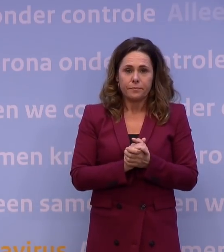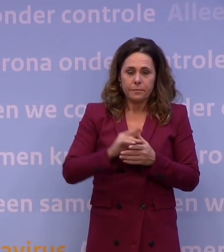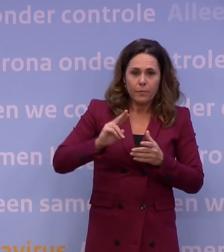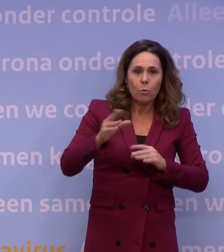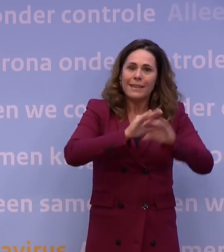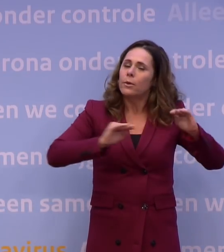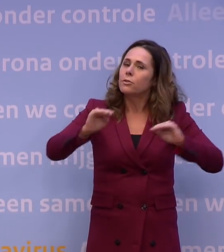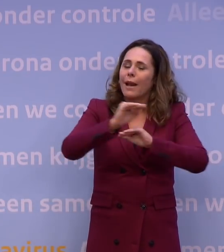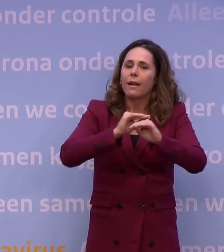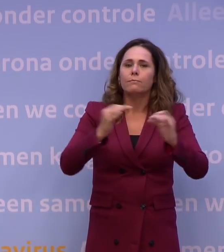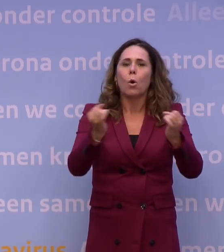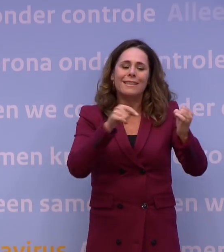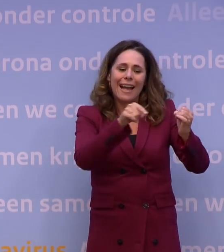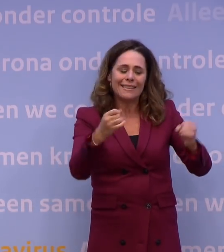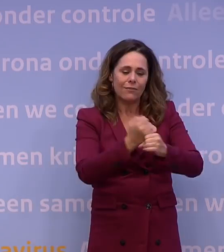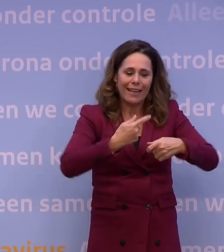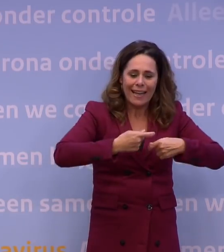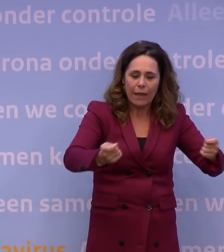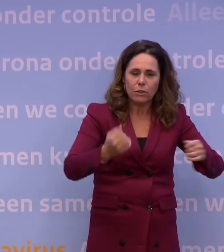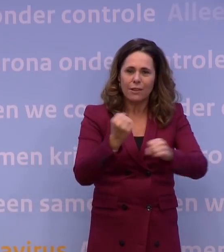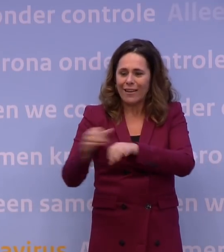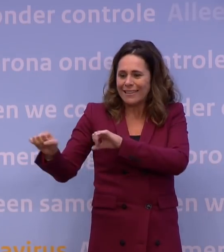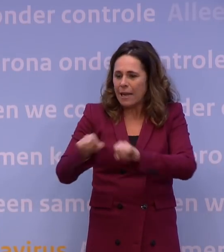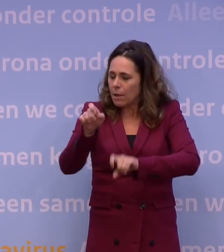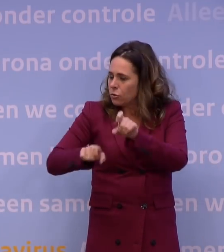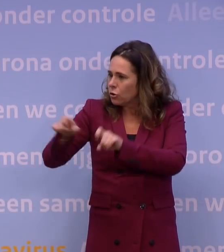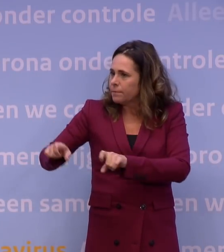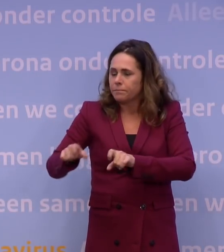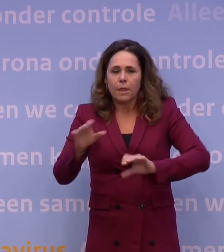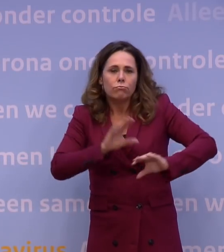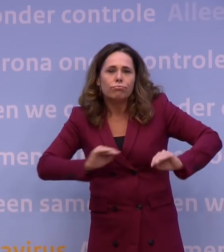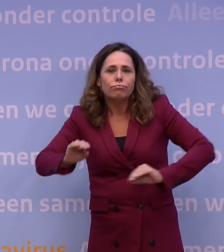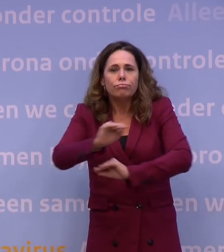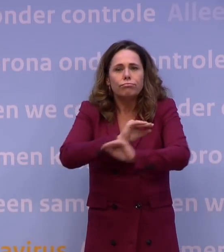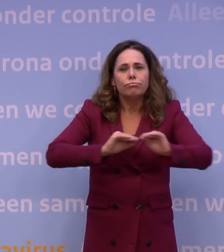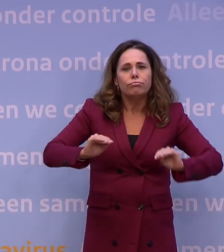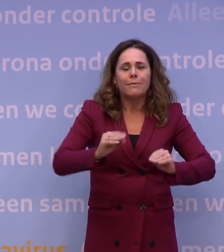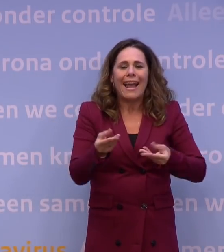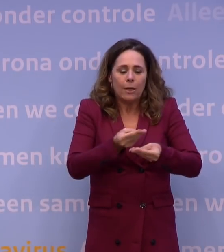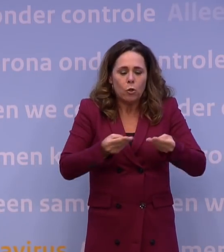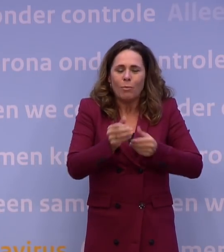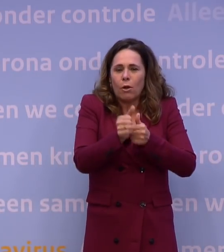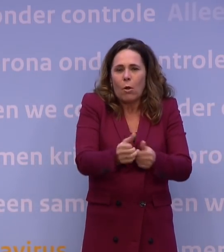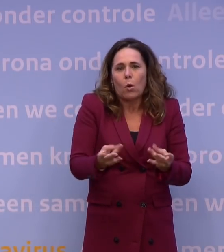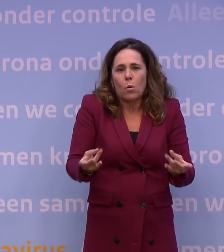met de organisaties van werkgevers en werknemers om te praten over de economische gevolgen van dit pakket.